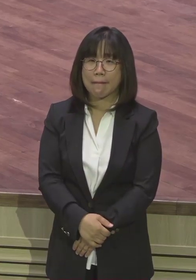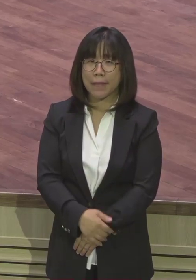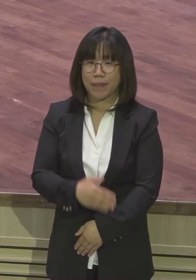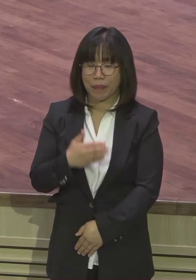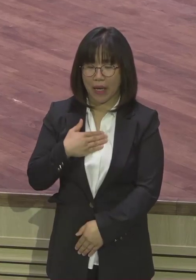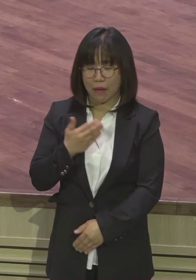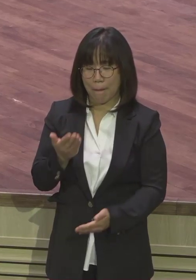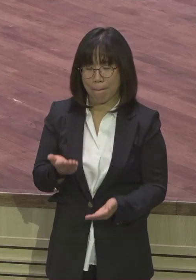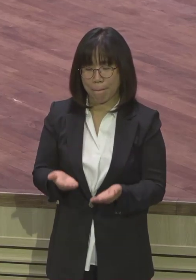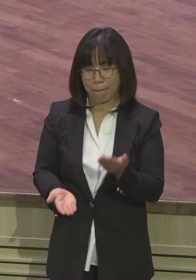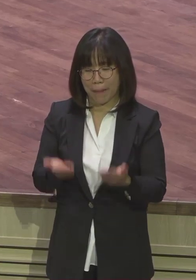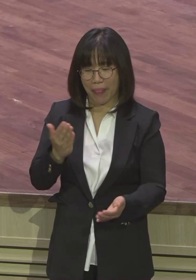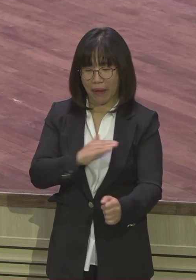비판하라고 한 적이 없는데.